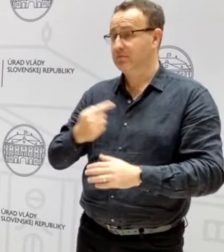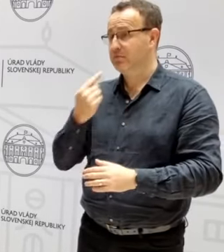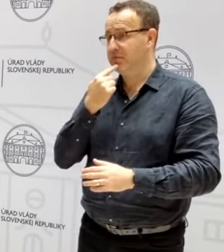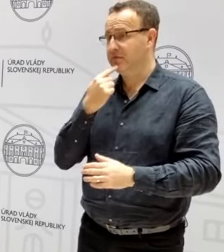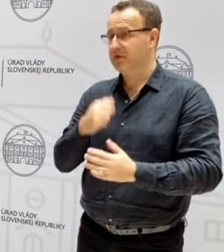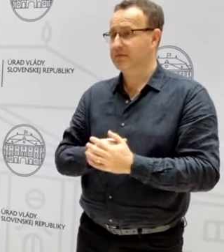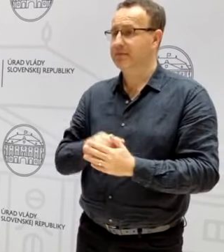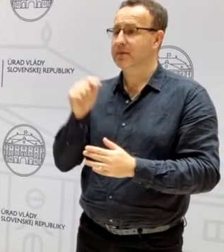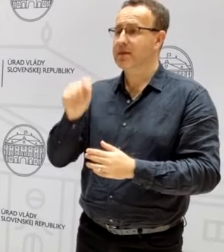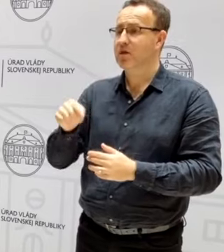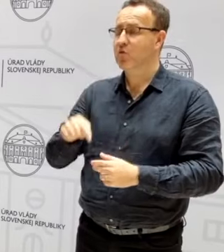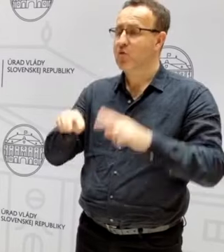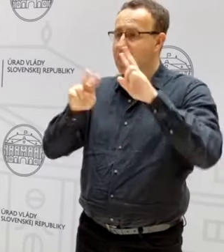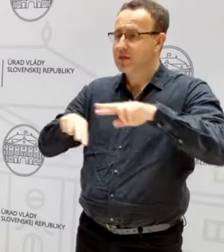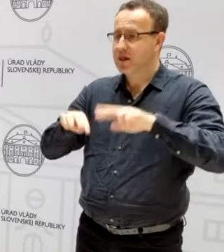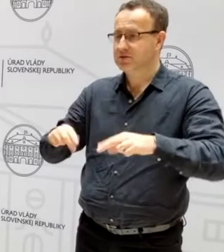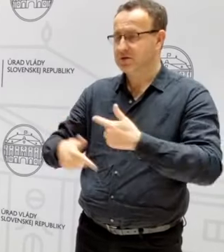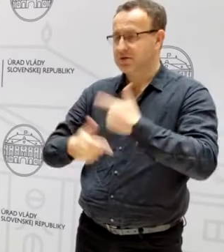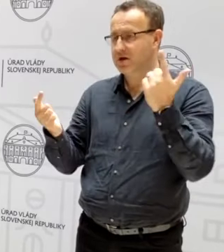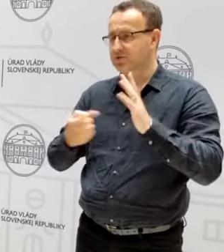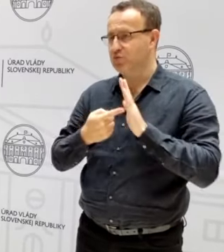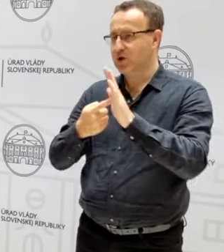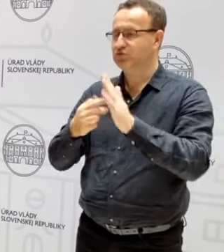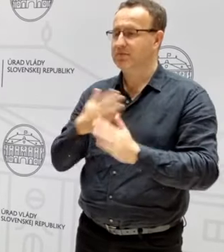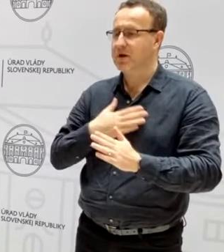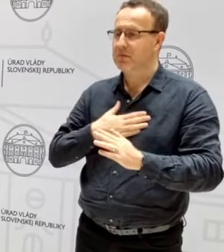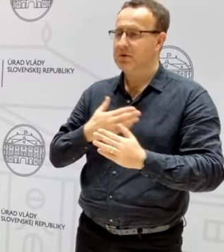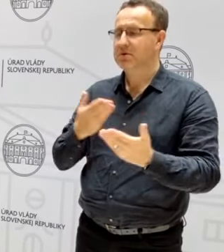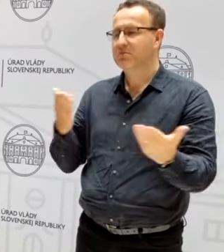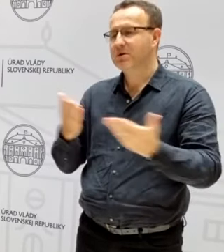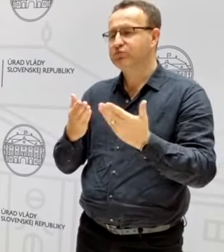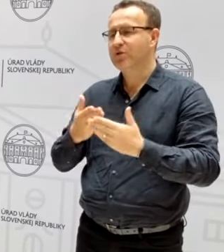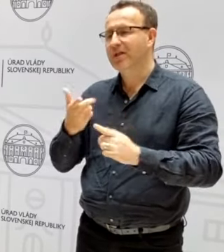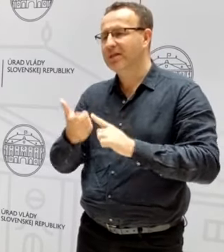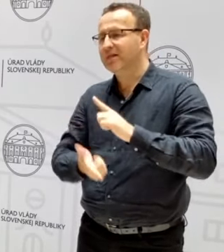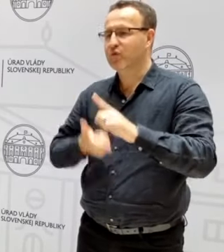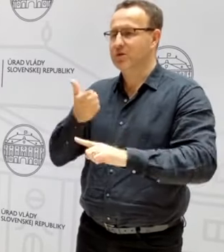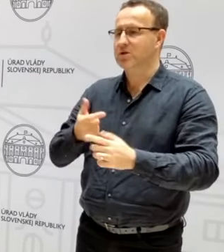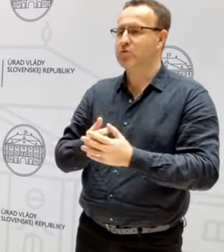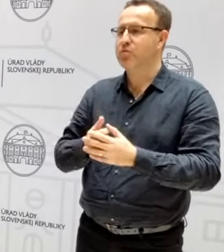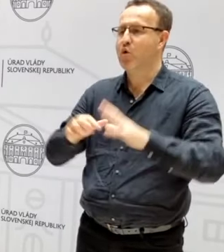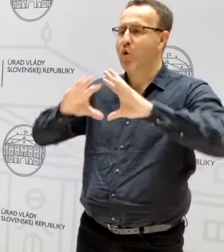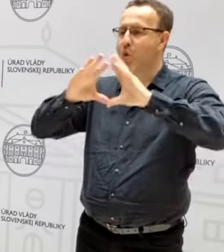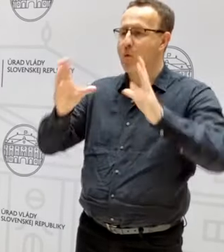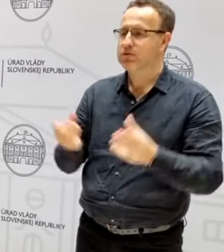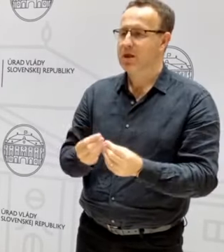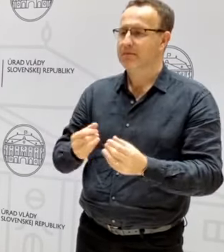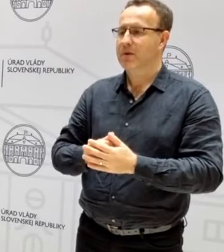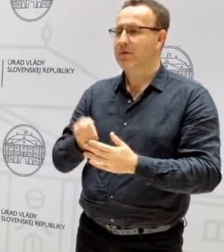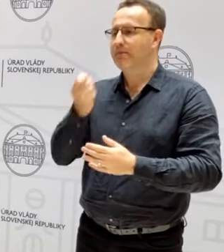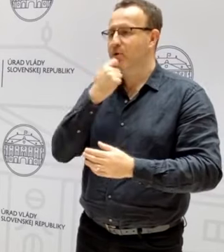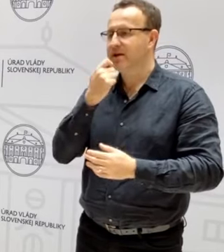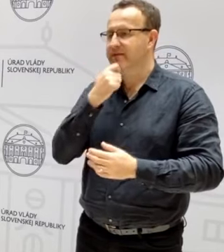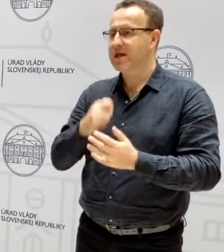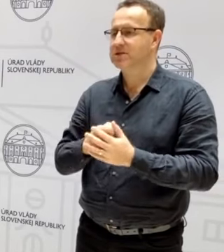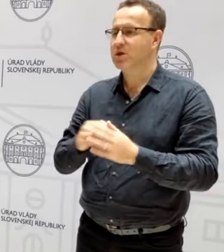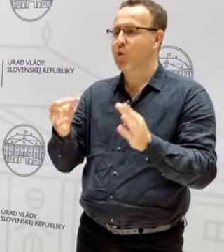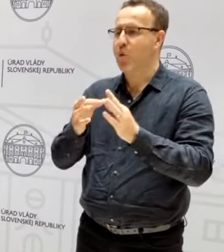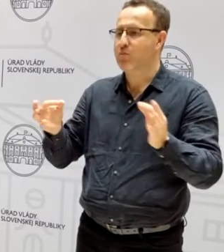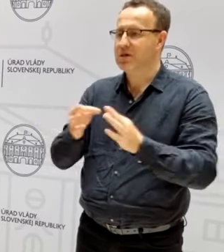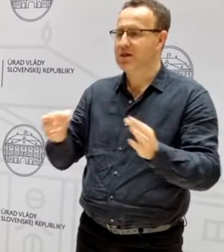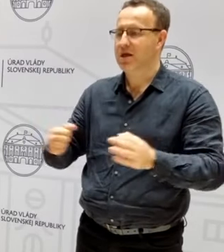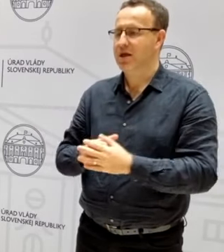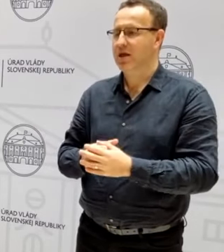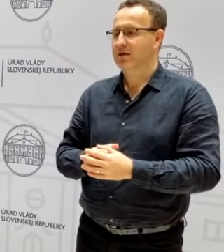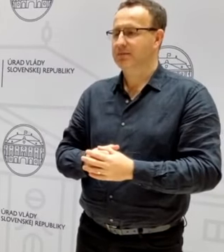táto analýza nám jasne ukazuje, že máme približne dvojnásobok k objemu potravinárskych obilnín,